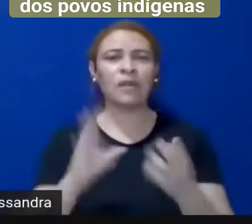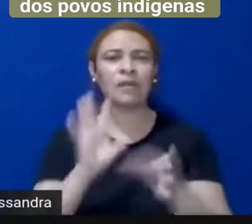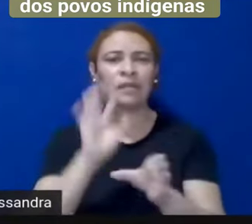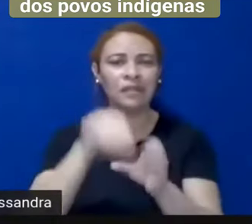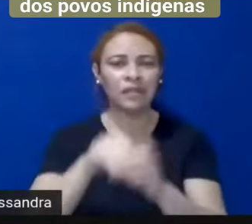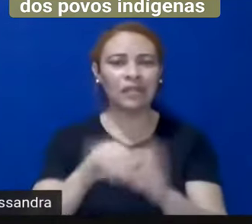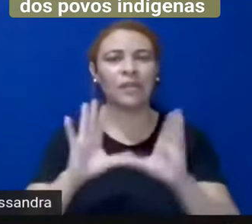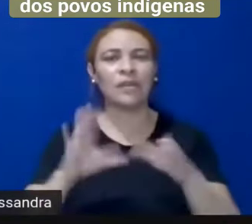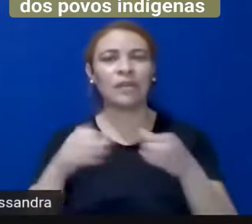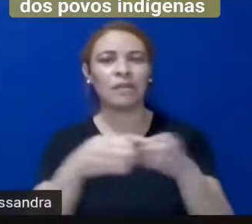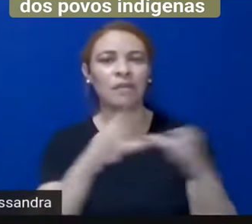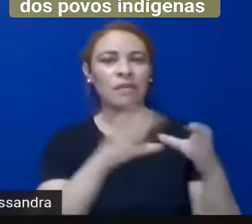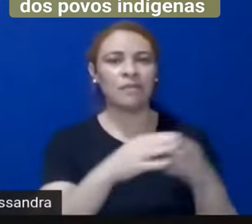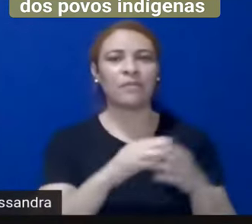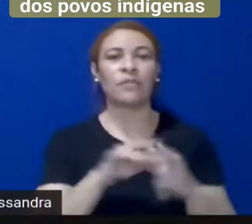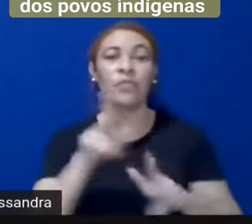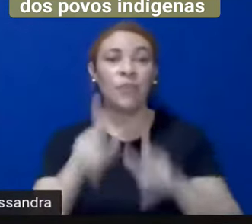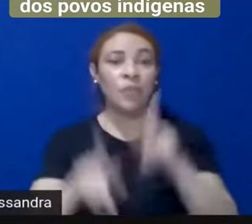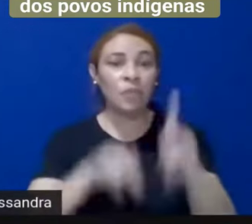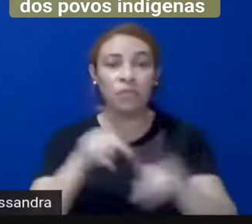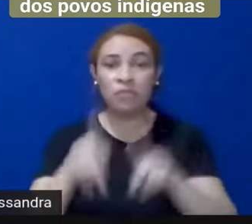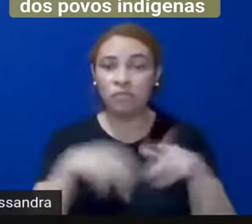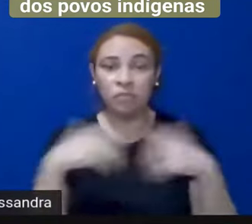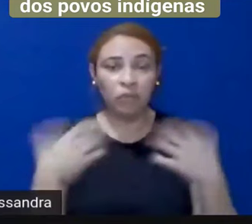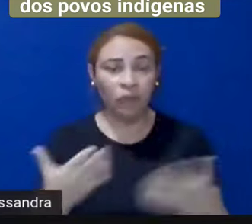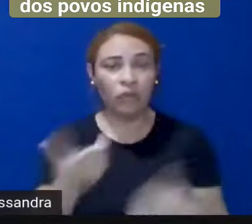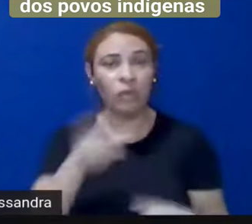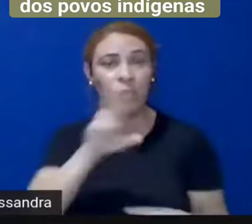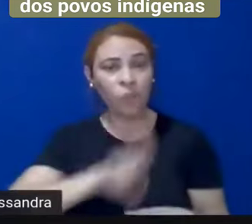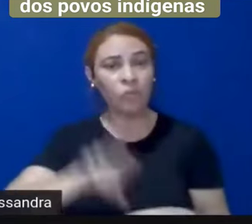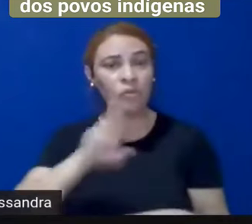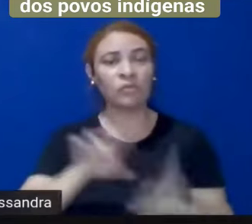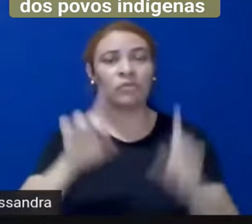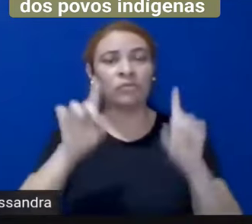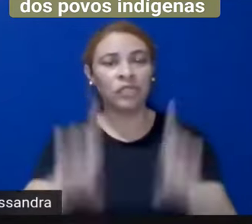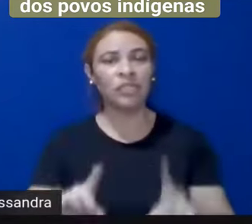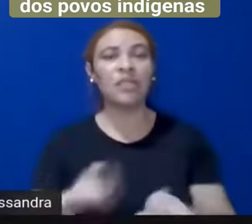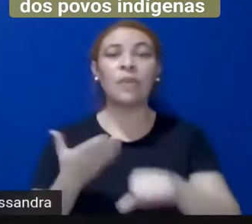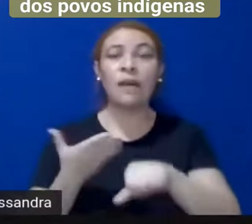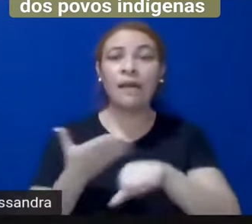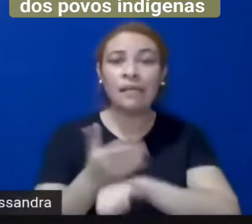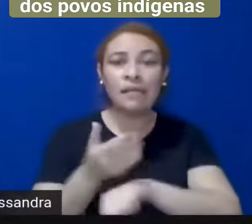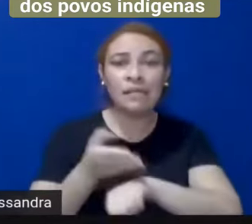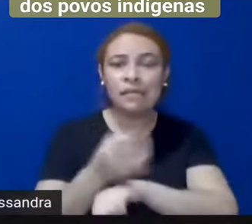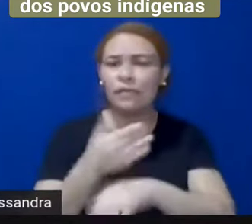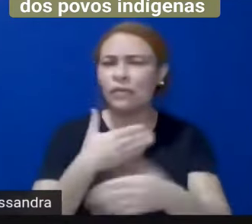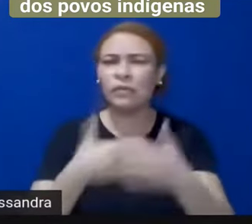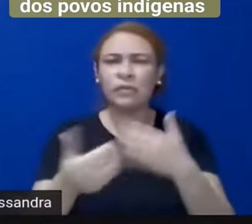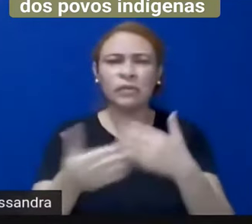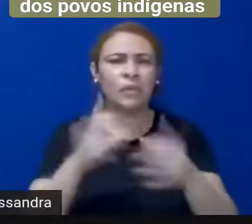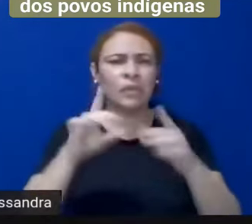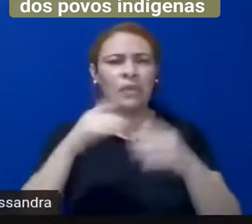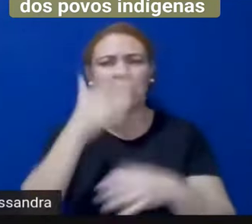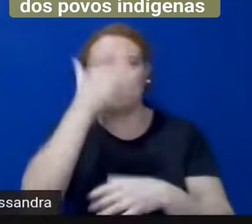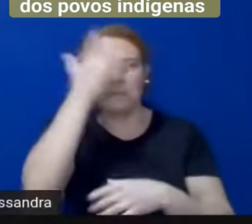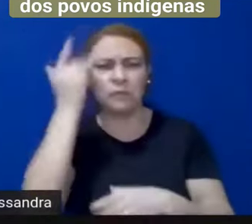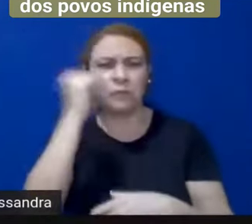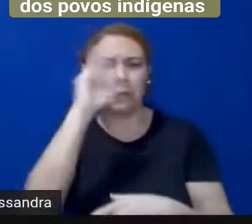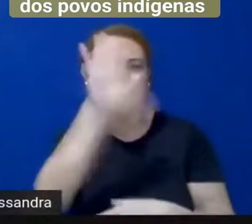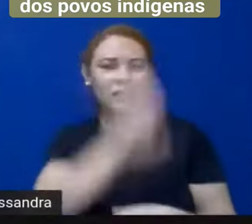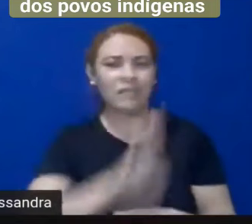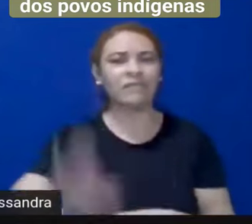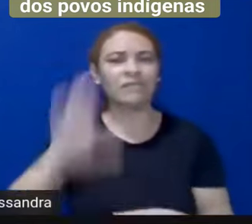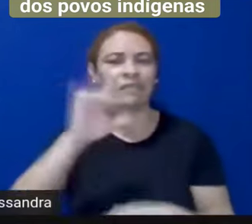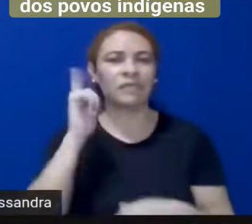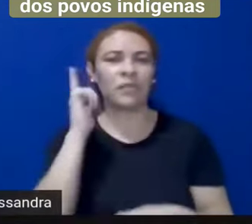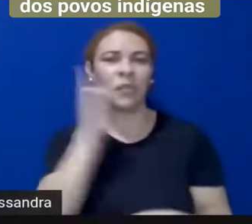povo, que está usando um direito que é acessível, que é direito de qualquer um brasileiro acessar esses mecanismos